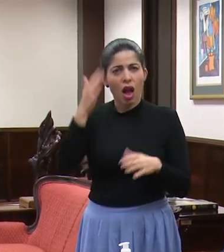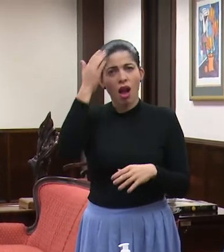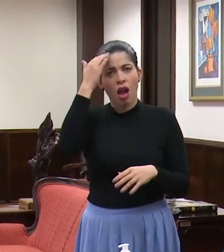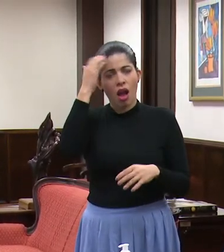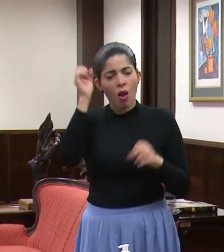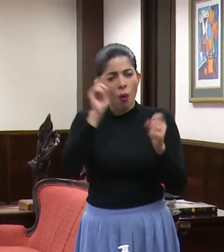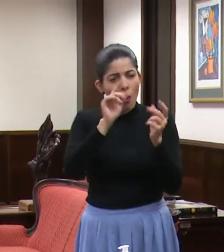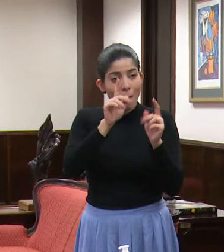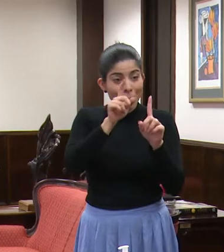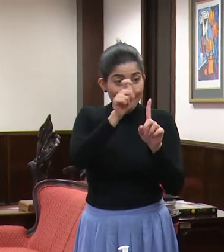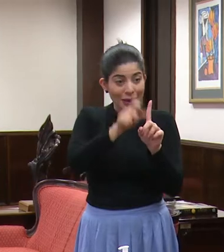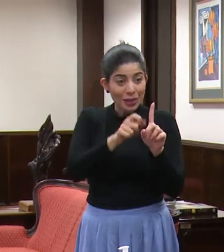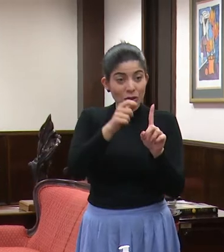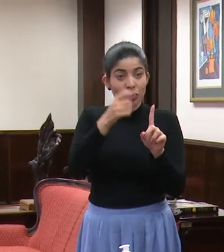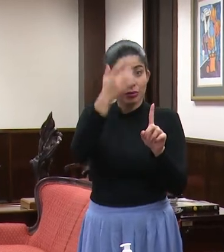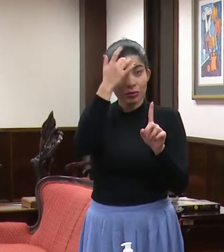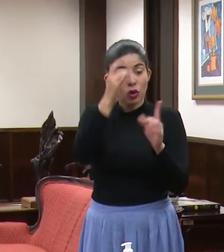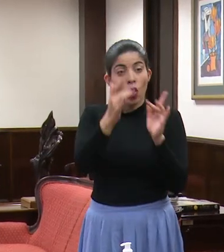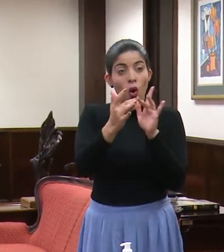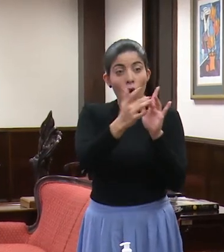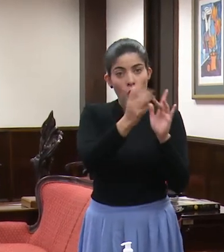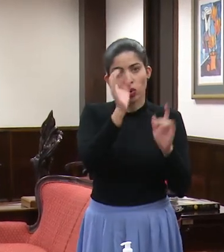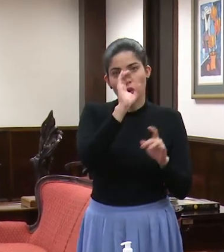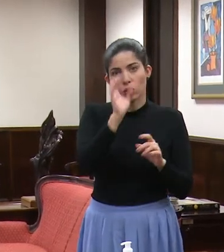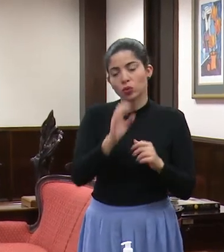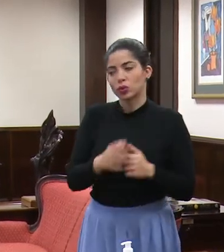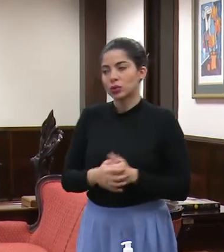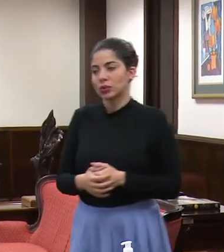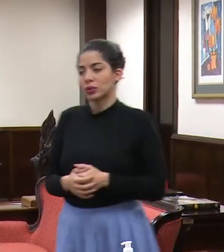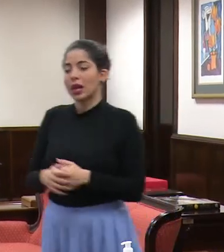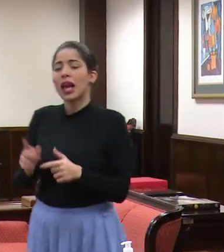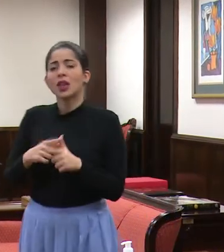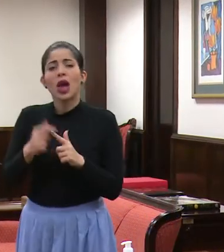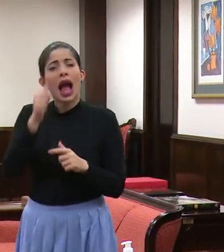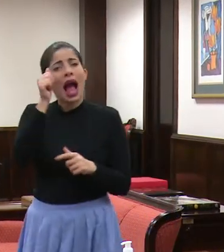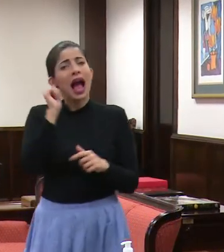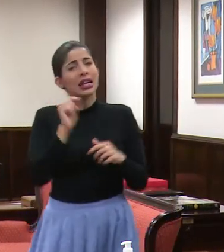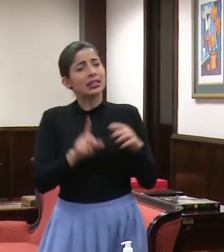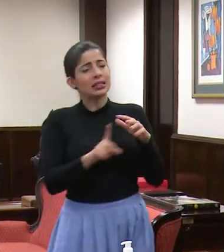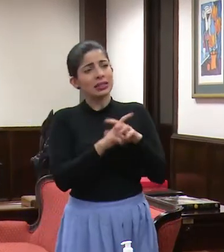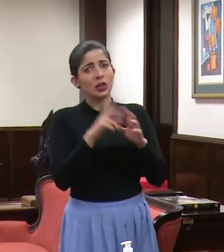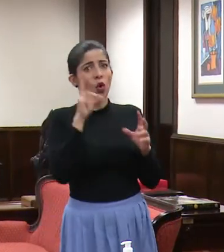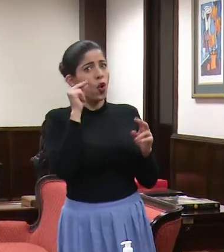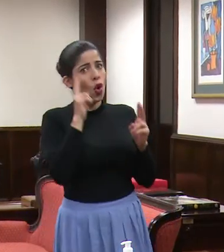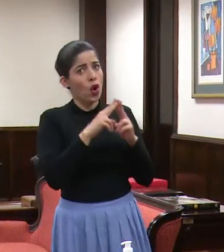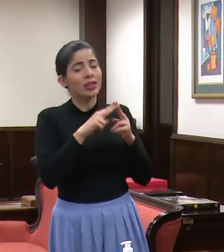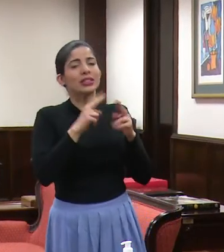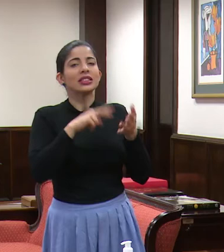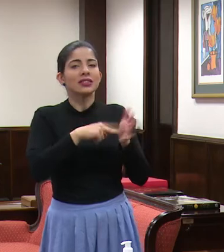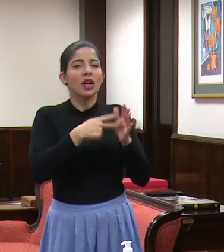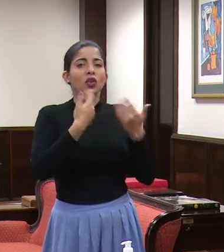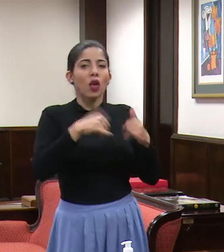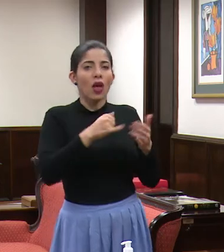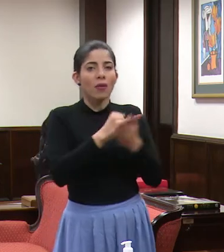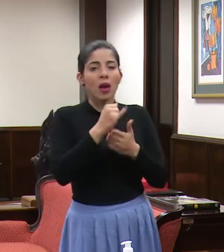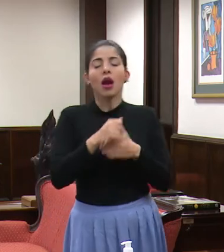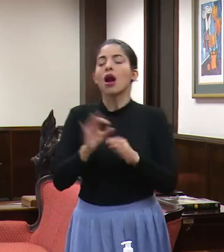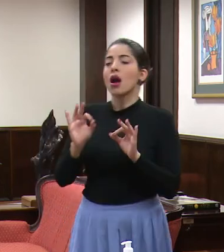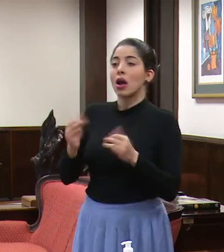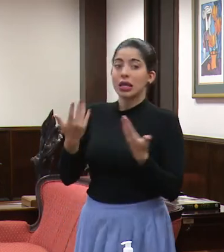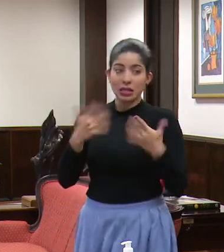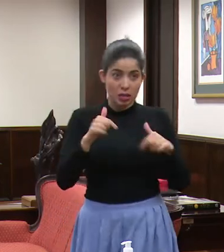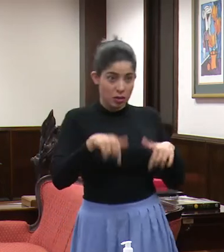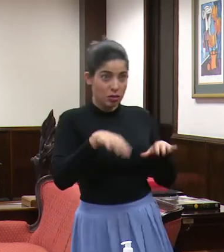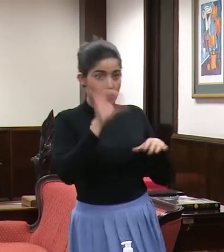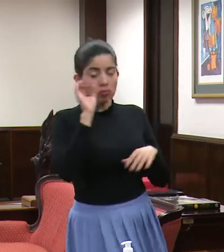contactos de todas las personas. Entonces, ese que salía como ayer desconocido es porque se estaba todavía investigando. Exacto, investigación, así es. Ok, ya hoy